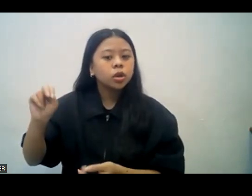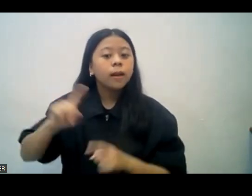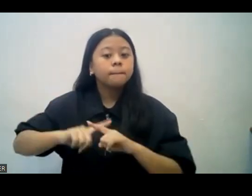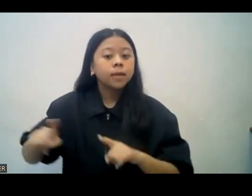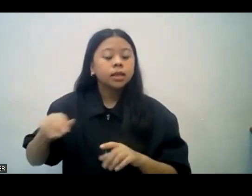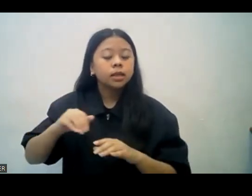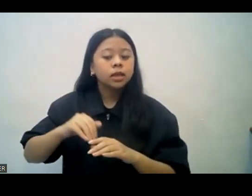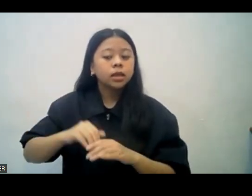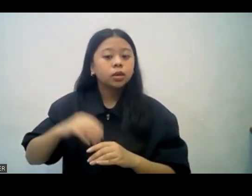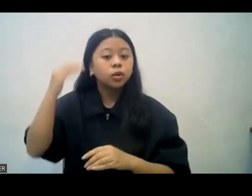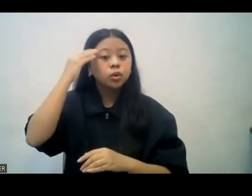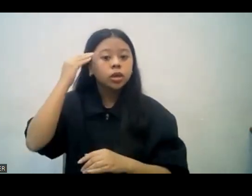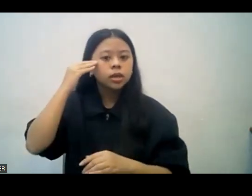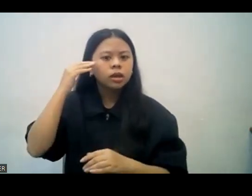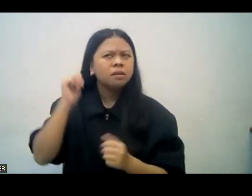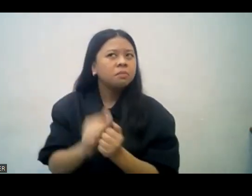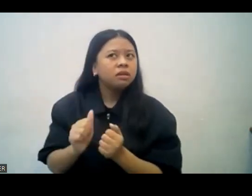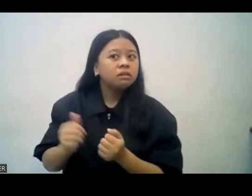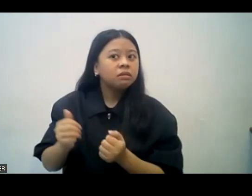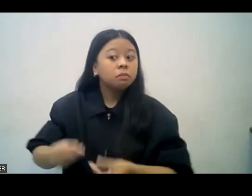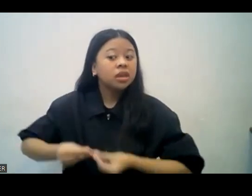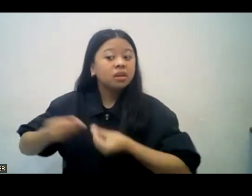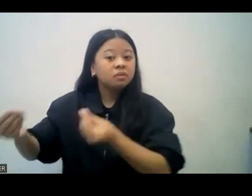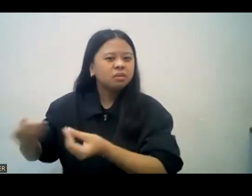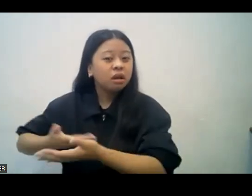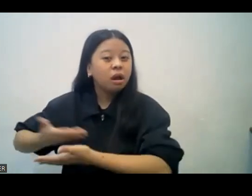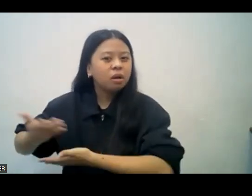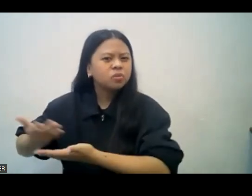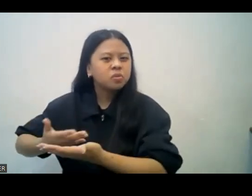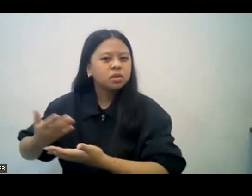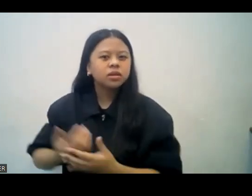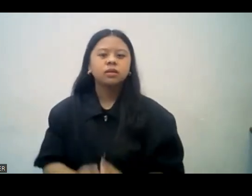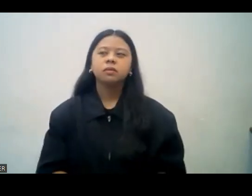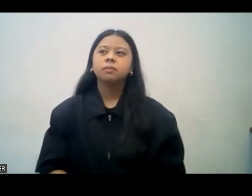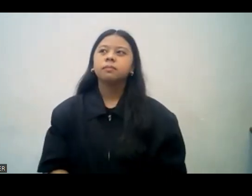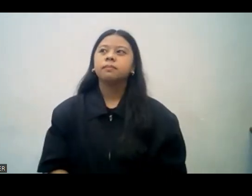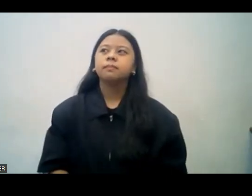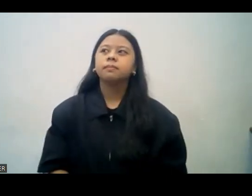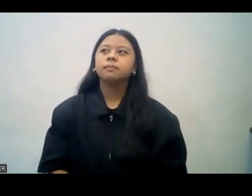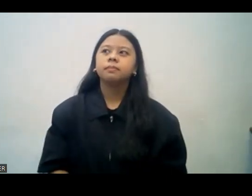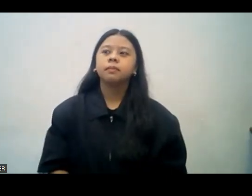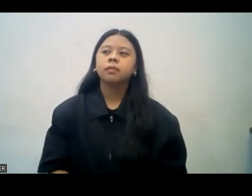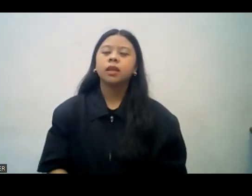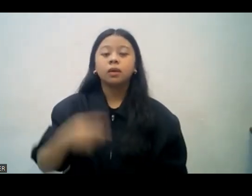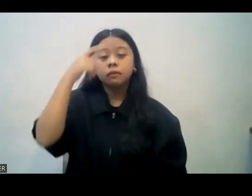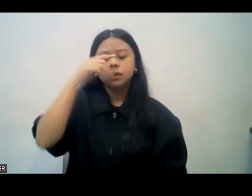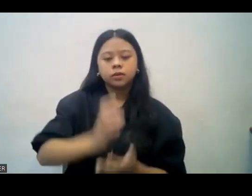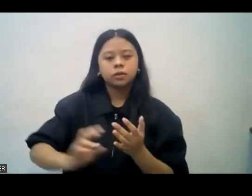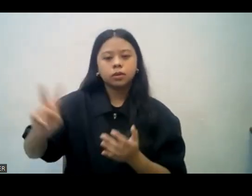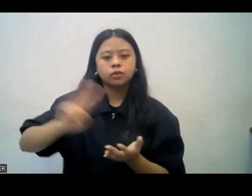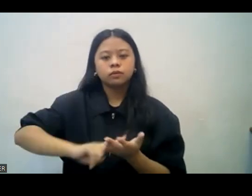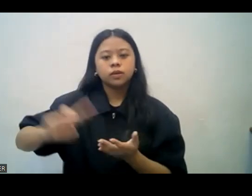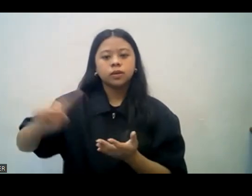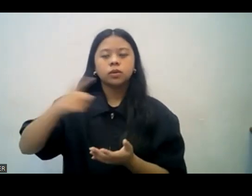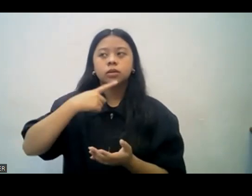pagbibigay ng payo. So, in the fellowship, the Philippians 2 verse 1 says, there are the advice